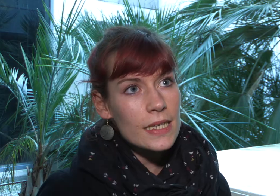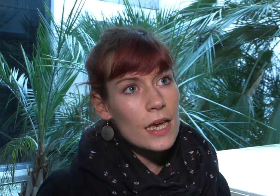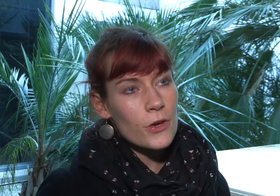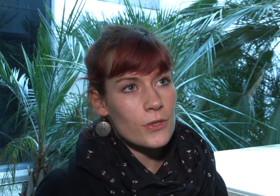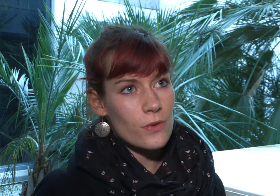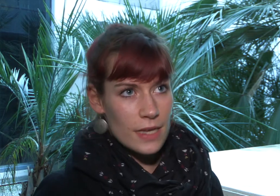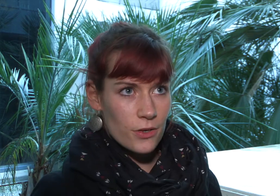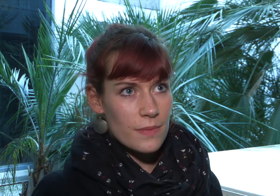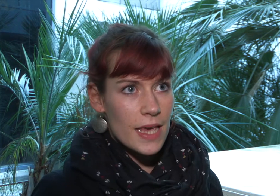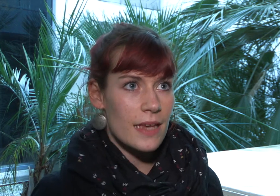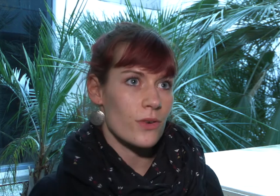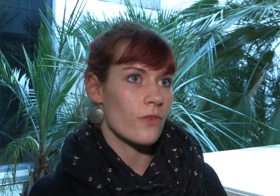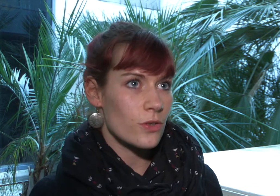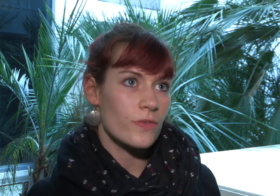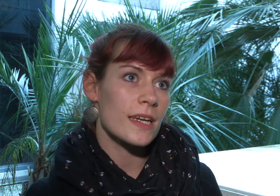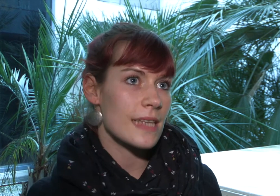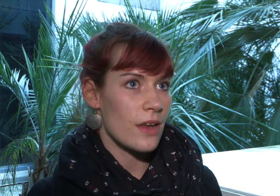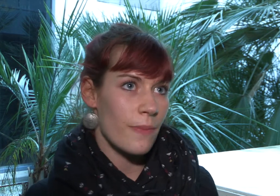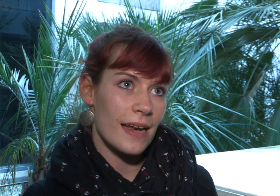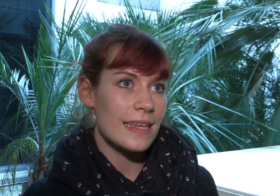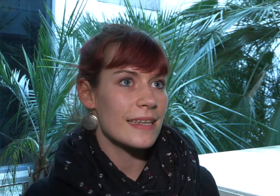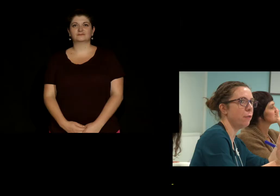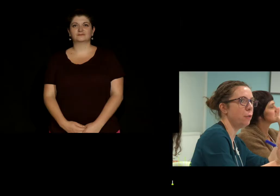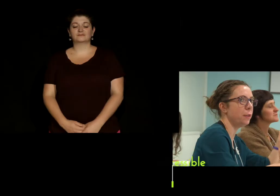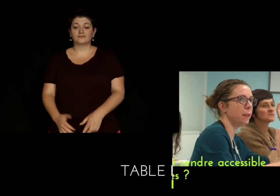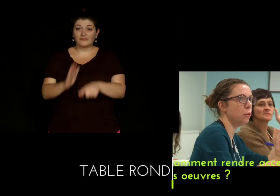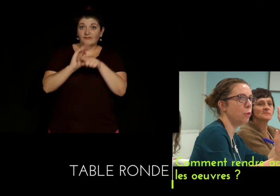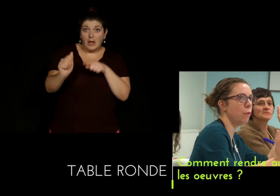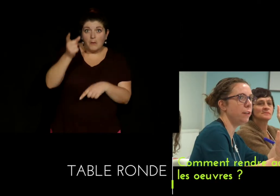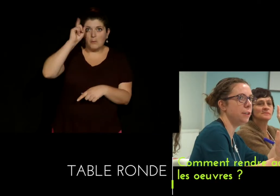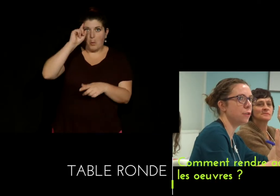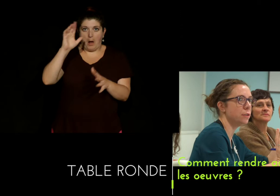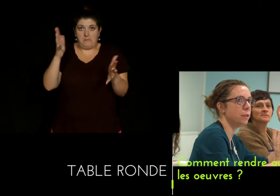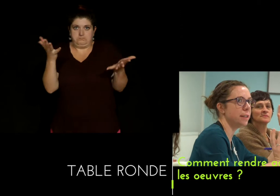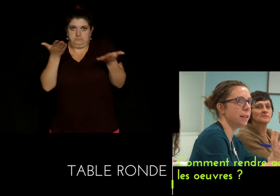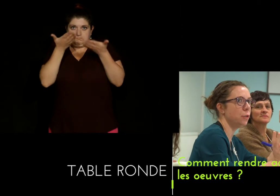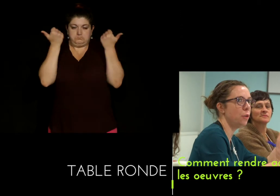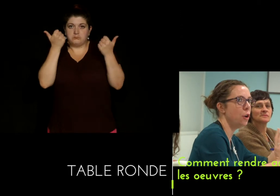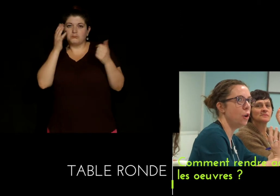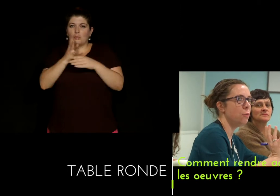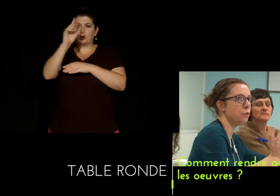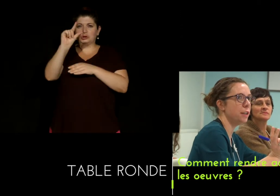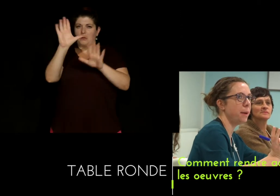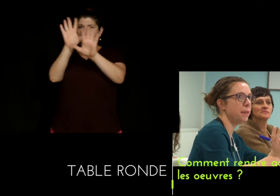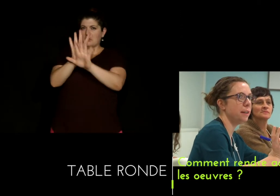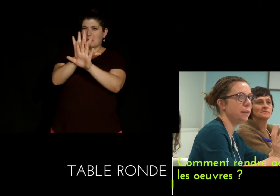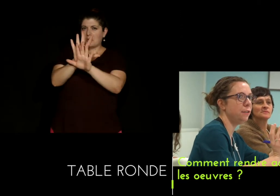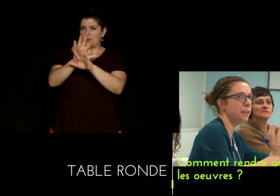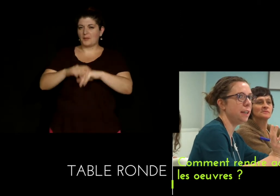que si on les accueillait bien ils auraient envie de revenir que ça allait en parler parfois on ne sait pas trop pourquoi on fait les choses exactement le projet n'est pas bien défini